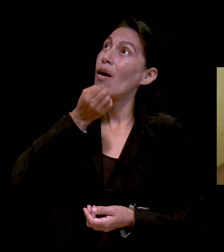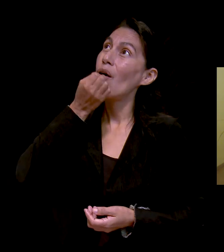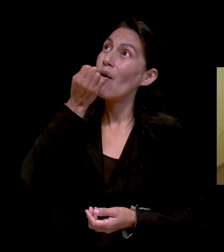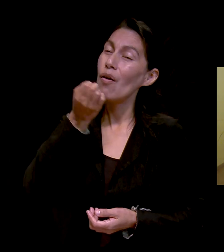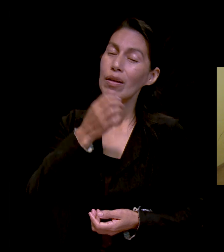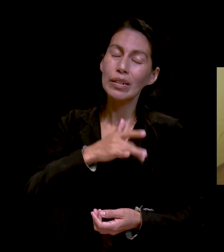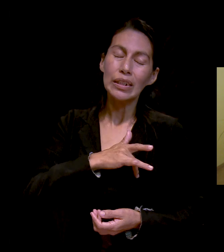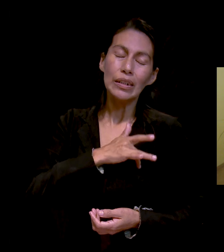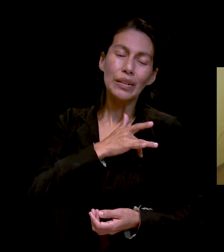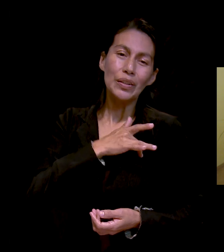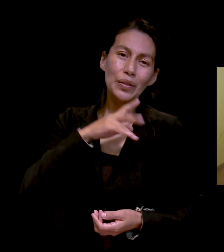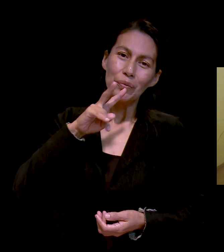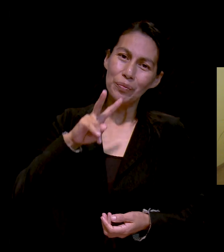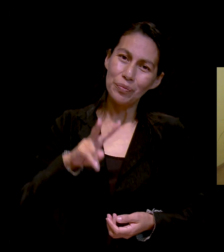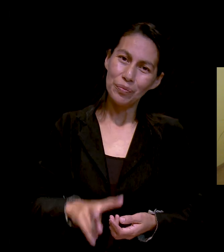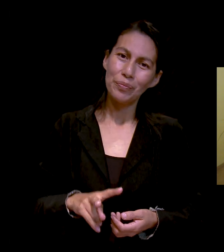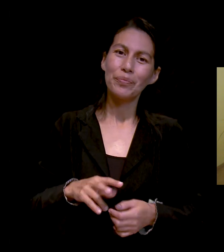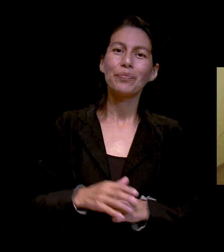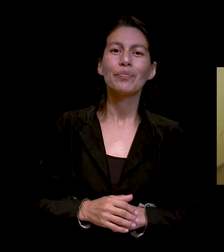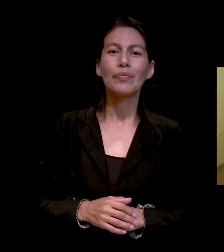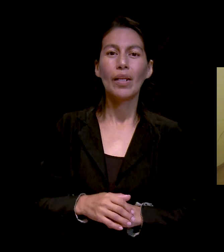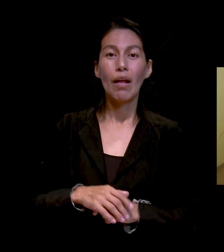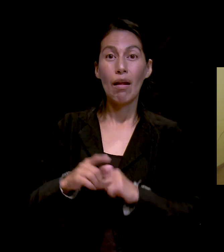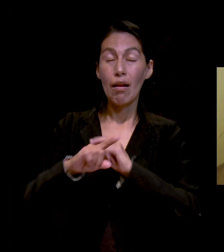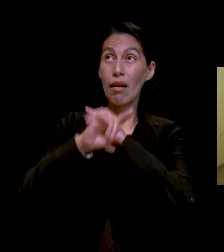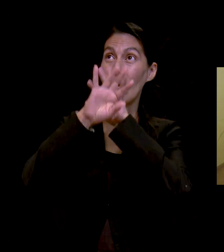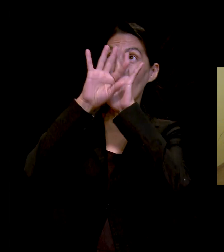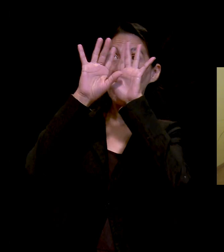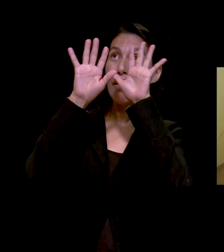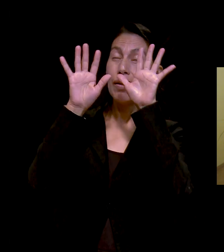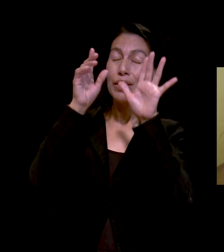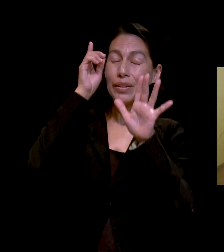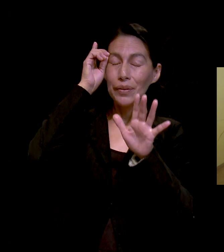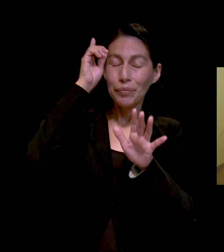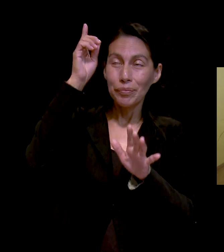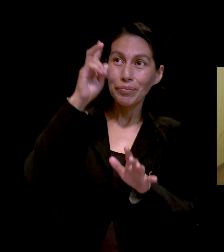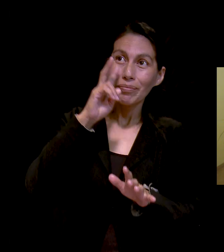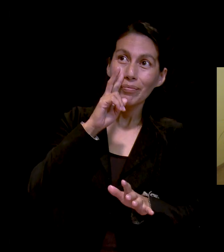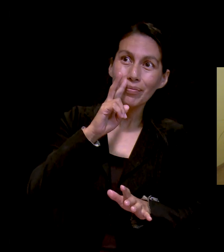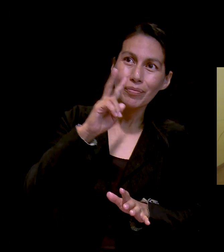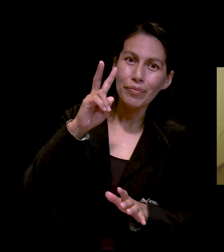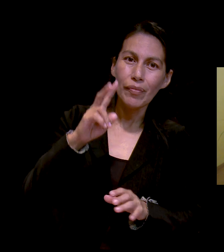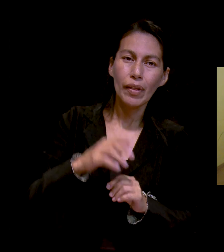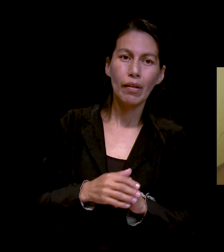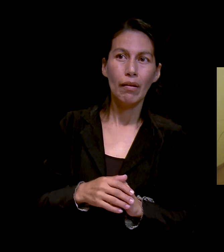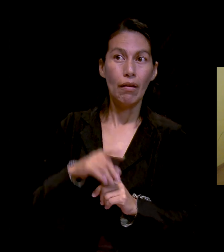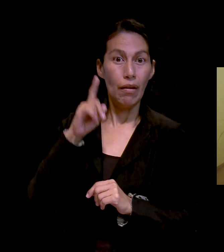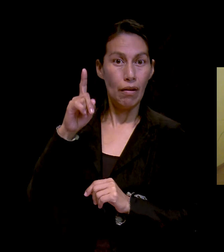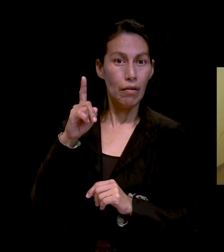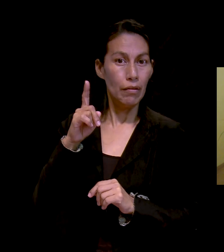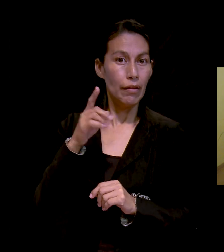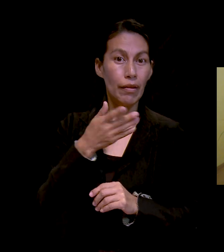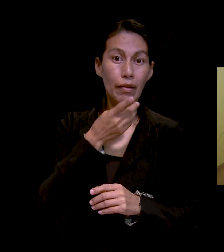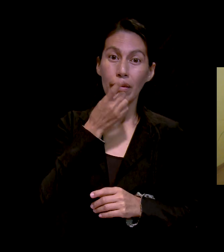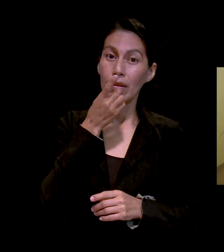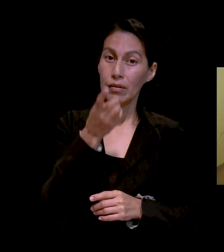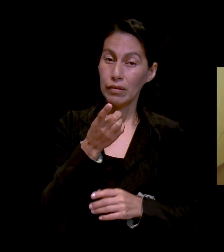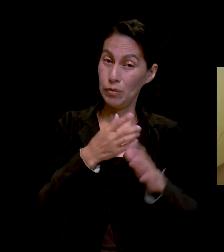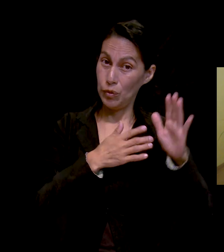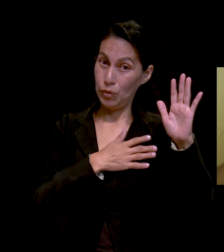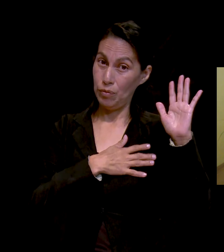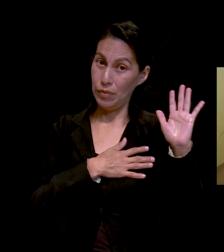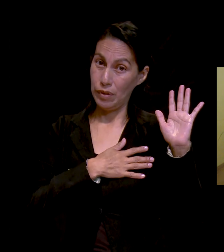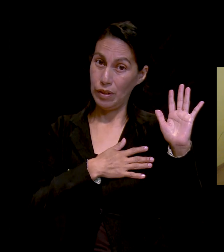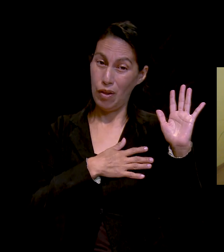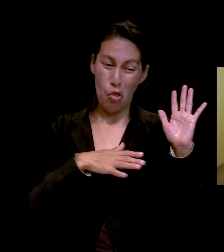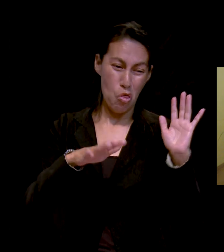ver la gloria de Dios. Porque Él ha dicho que todo aquel que invocar el nombre del Señor será salvo.